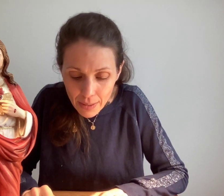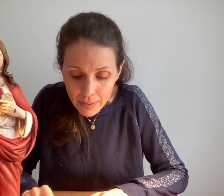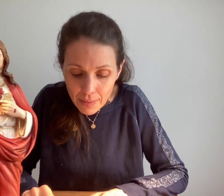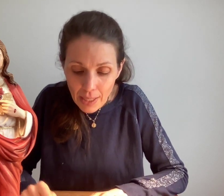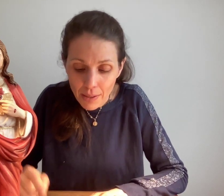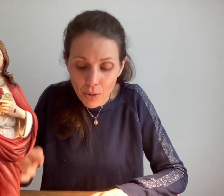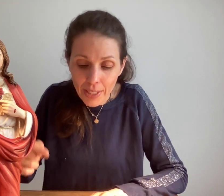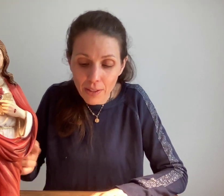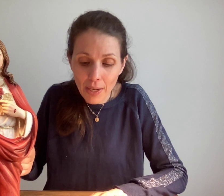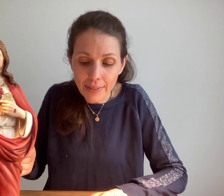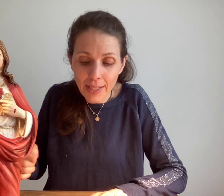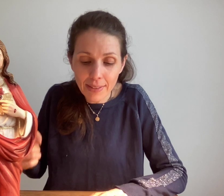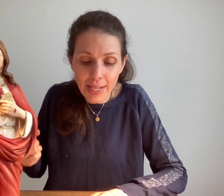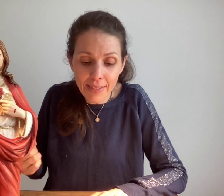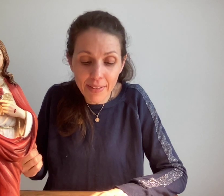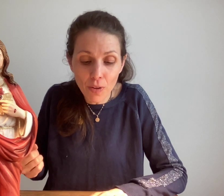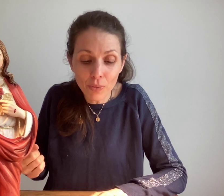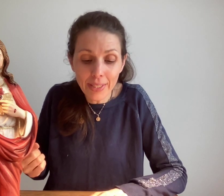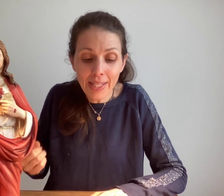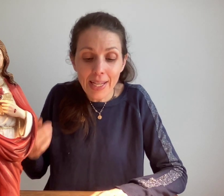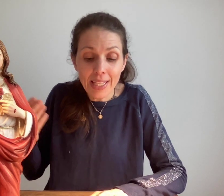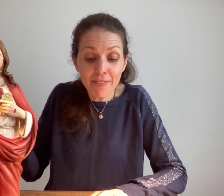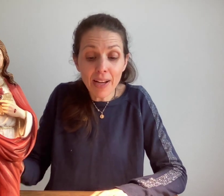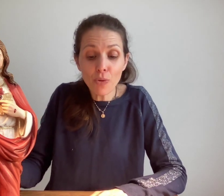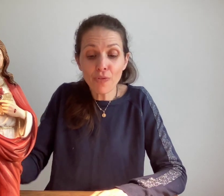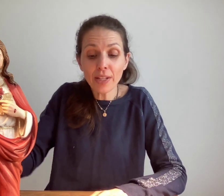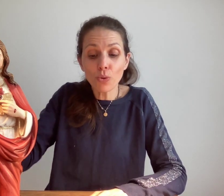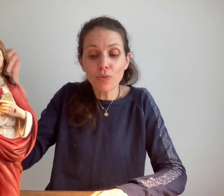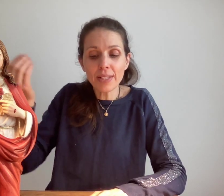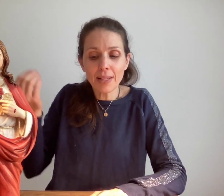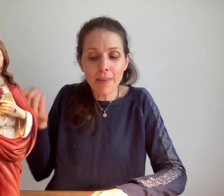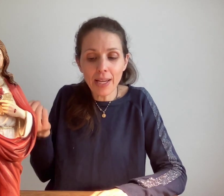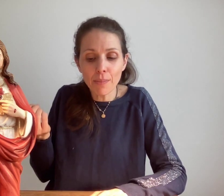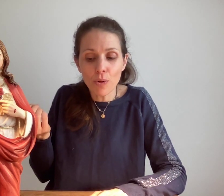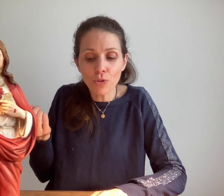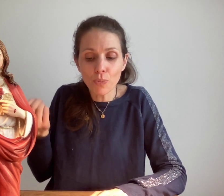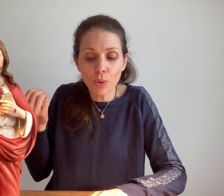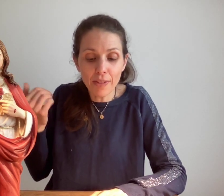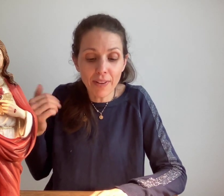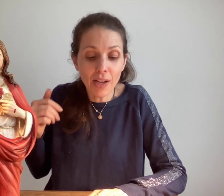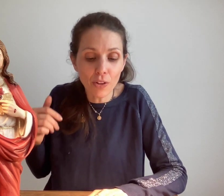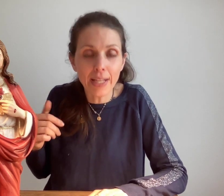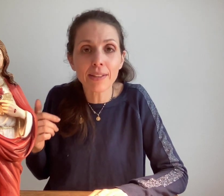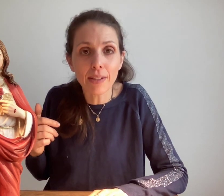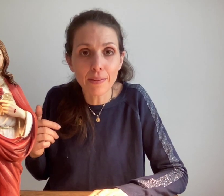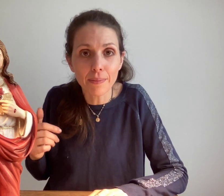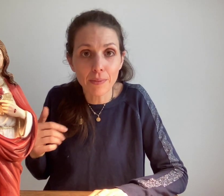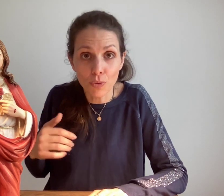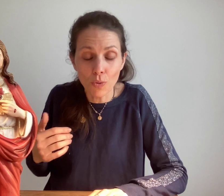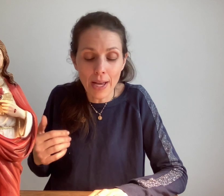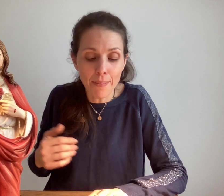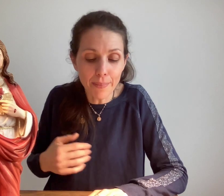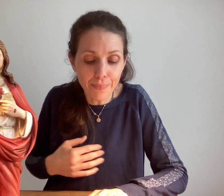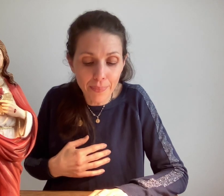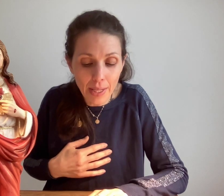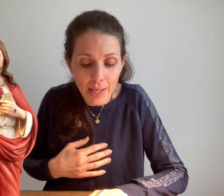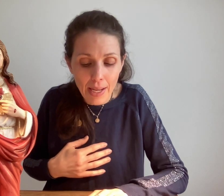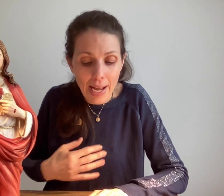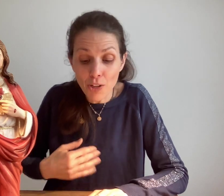voilà en quittant la terre c'est la divine volonté qui va lui faire trouver ses mères immenses pour y faire renaître son âme elle ne